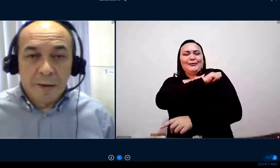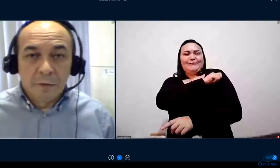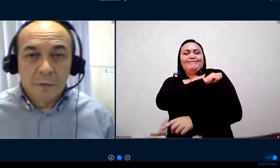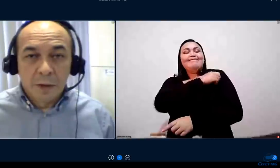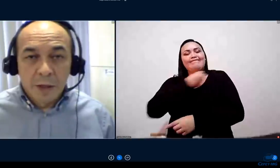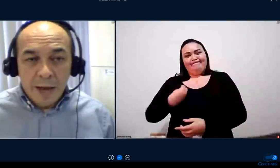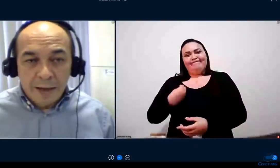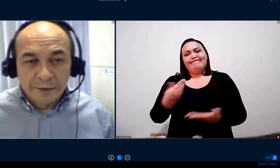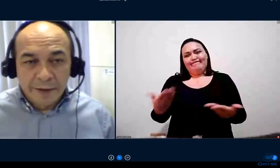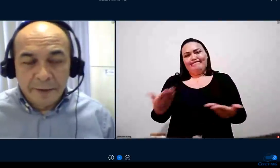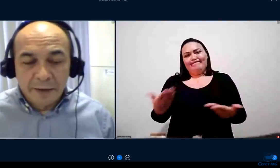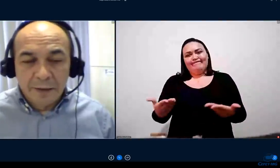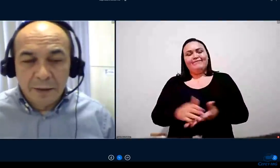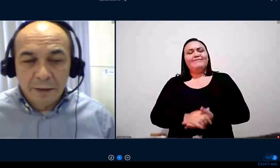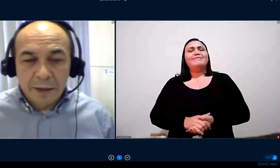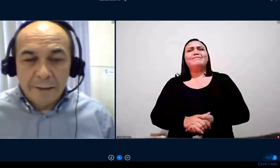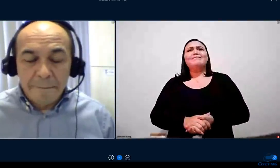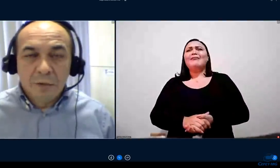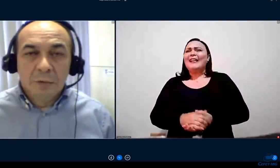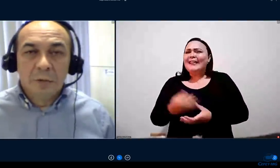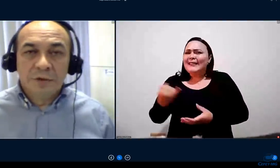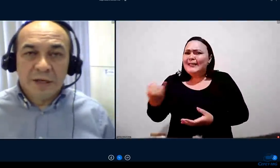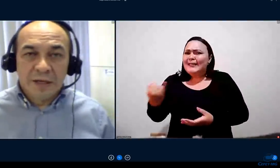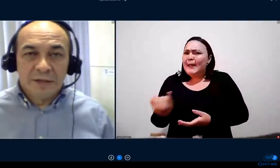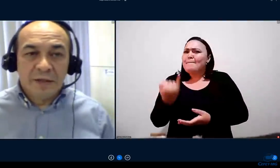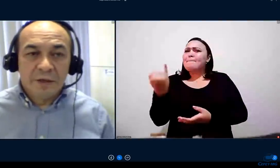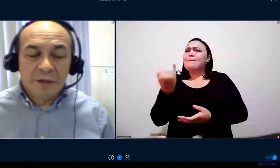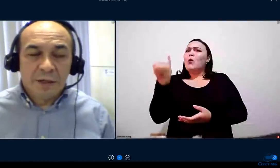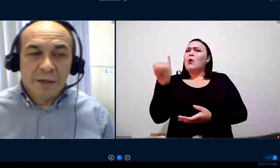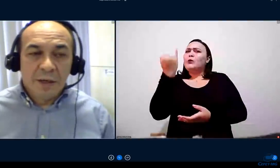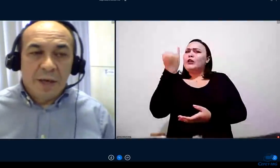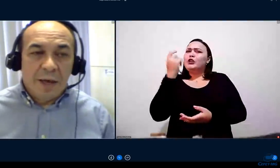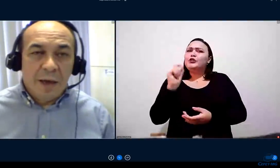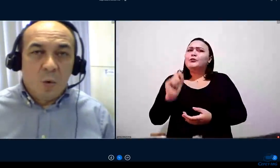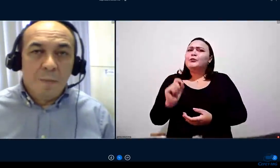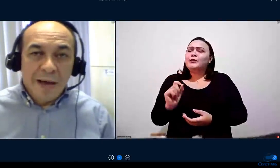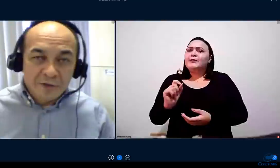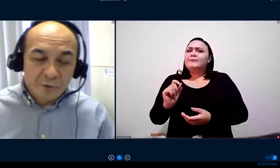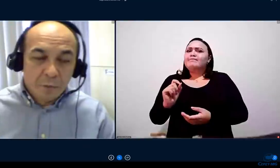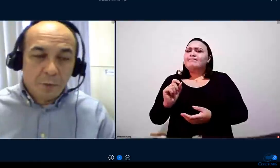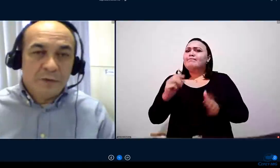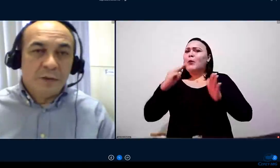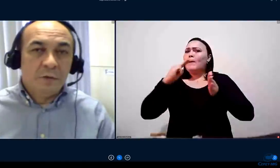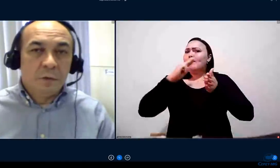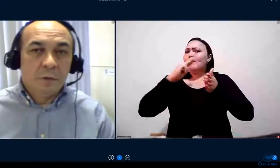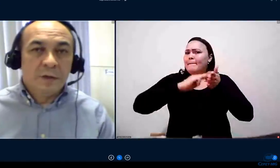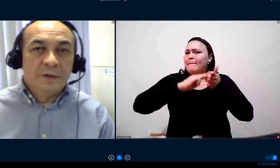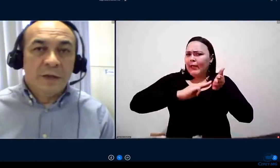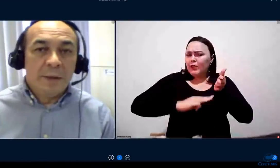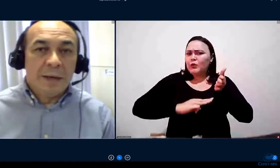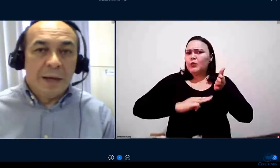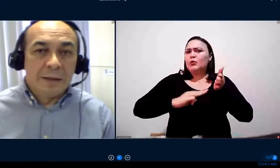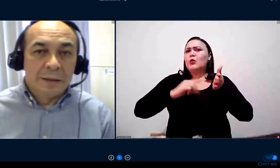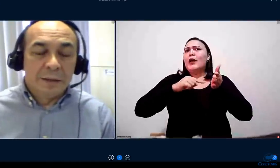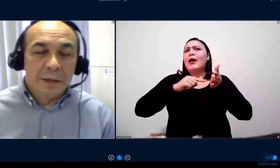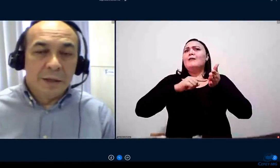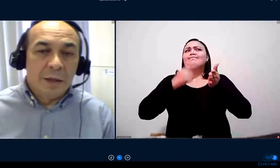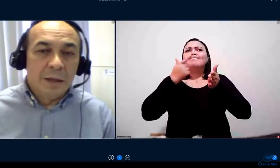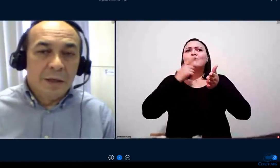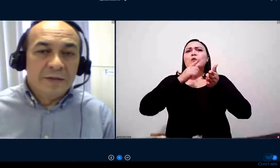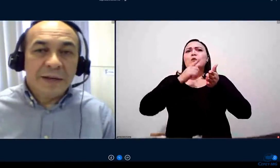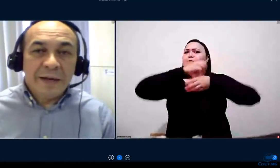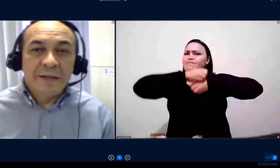movimento até para que a metodologia, ela seja o máximo possível disseminada